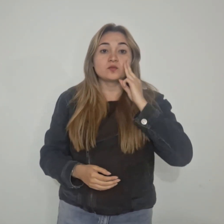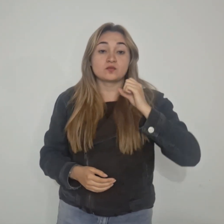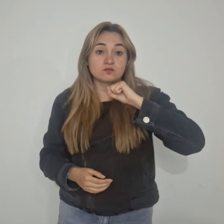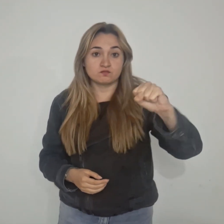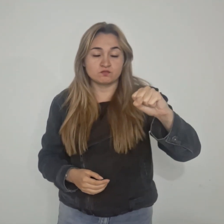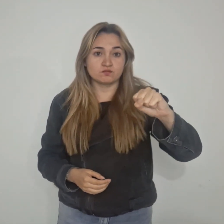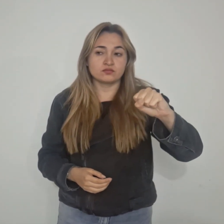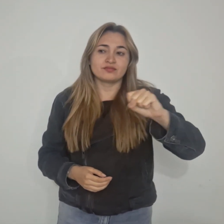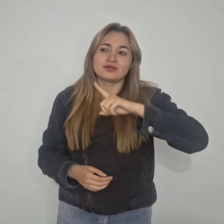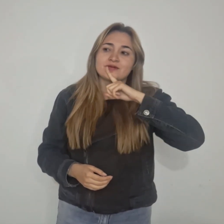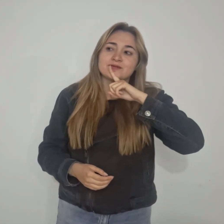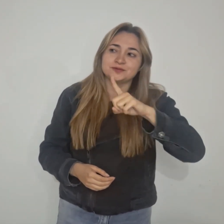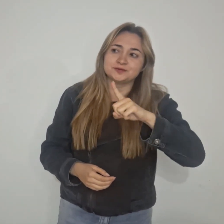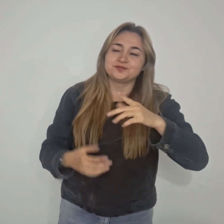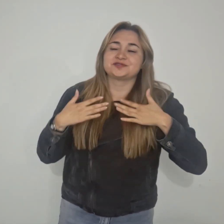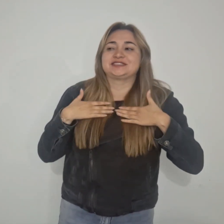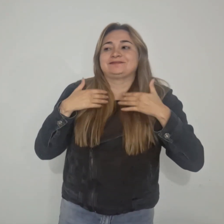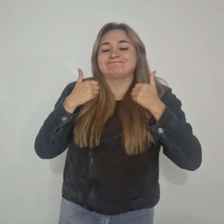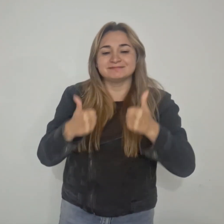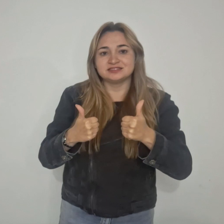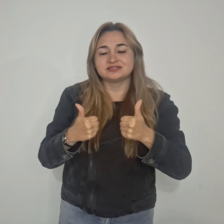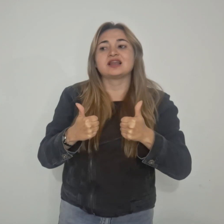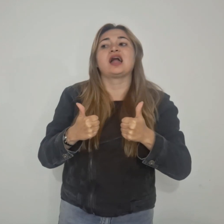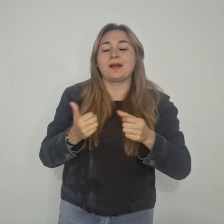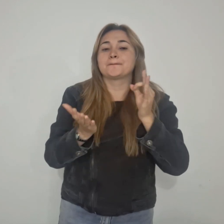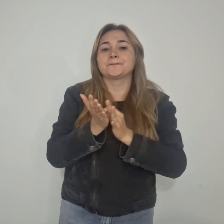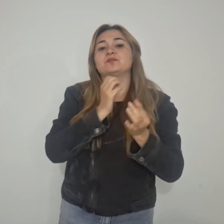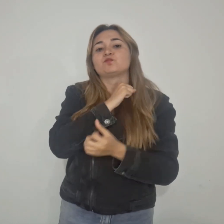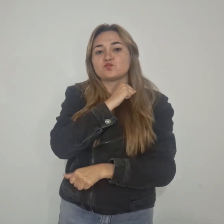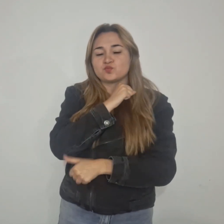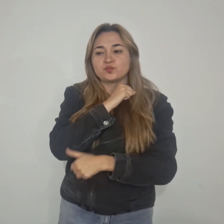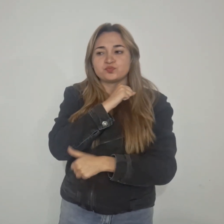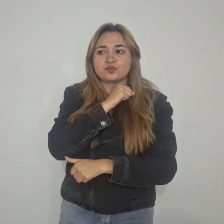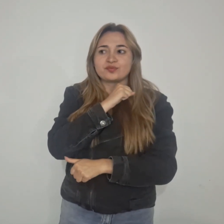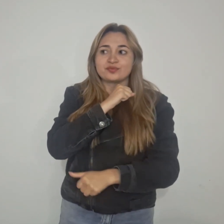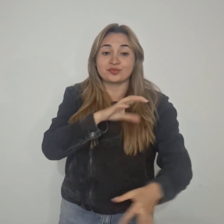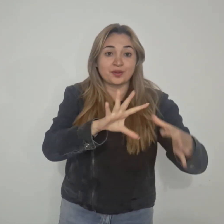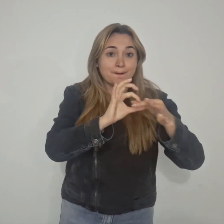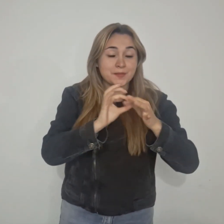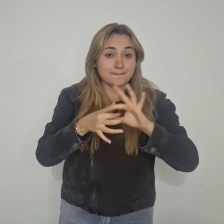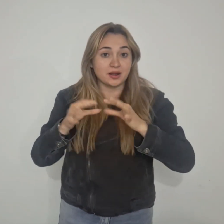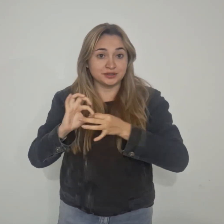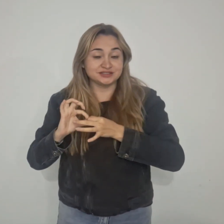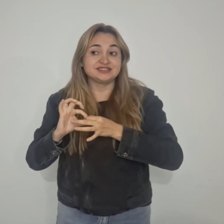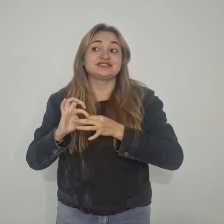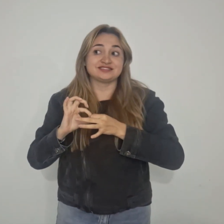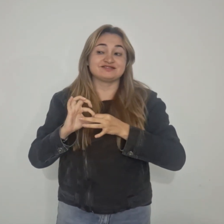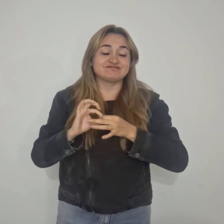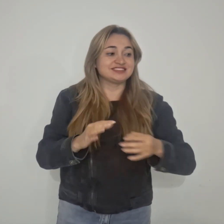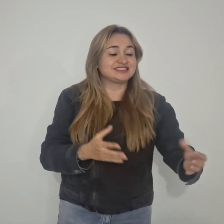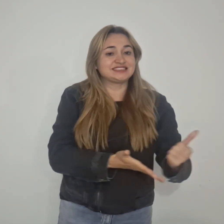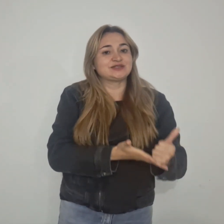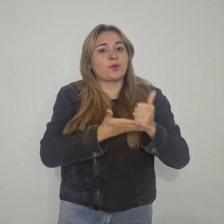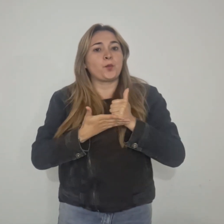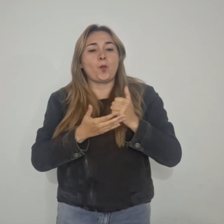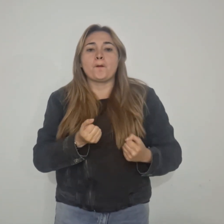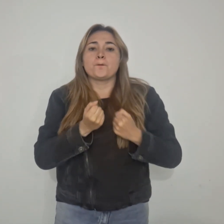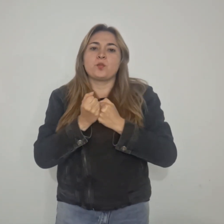expresó su entusiasmo porque la capital boyacense establecerá relaciones, acuerdos y convenios que fortalecerán el